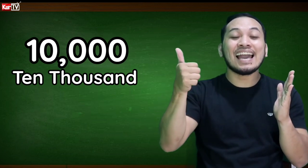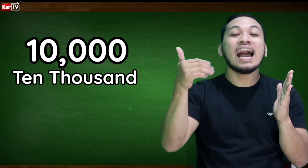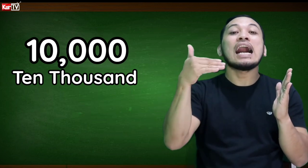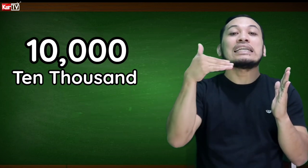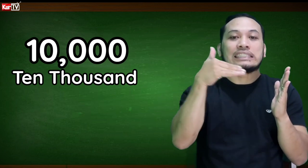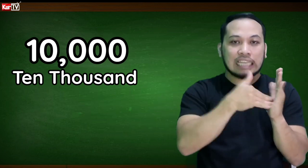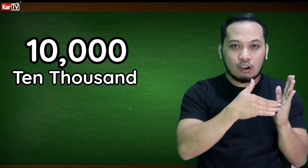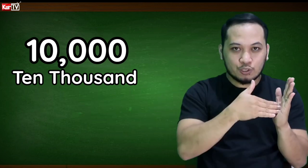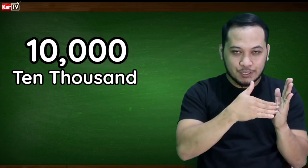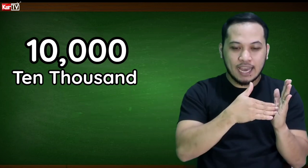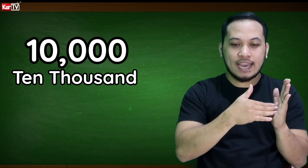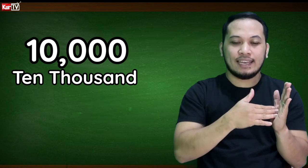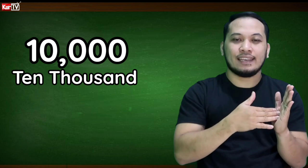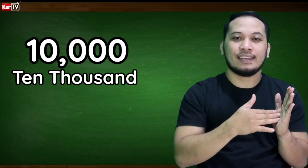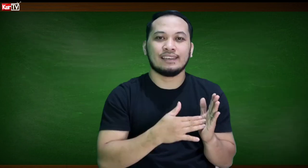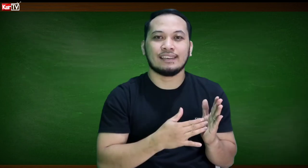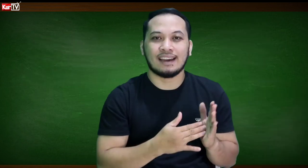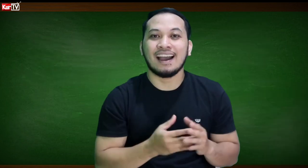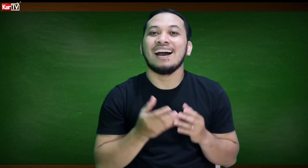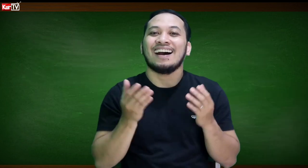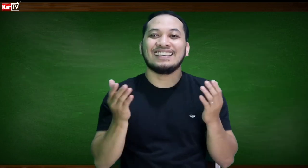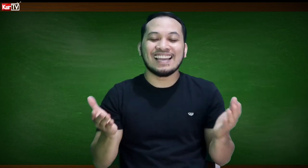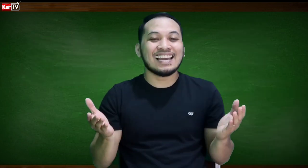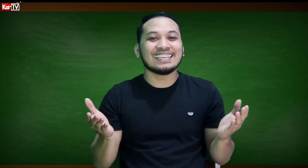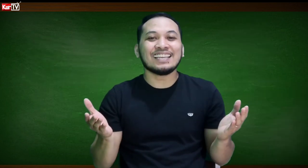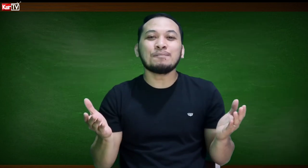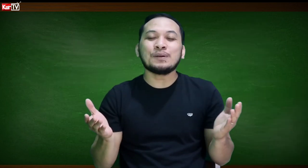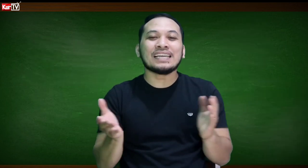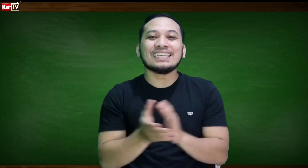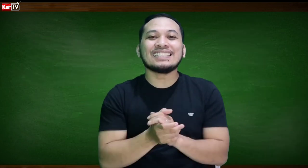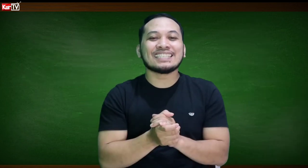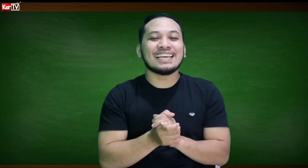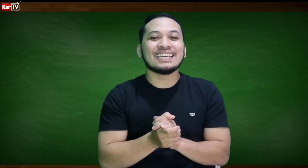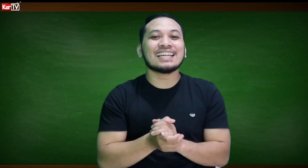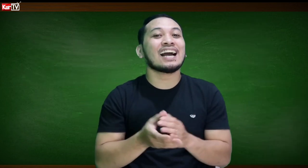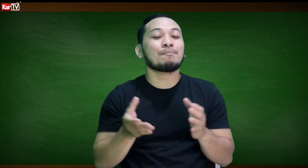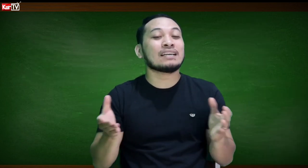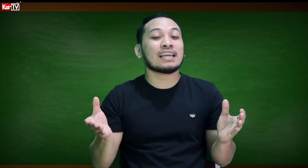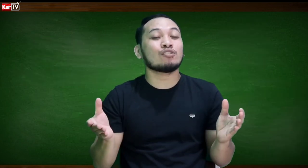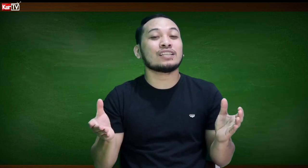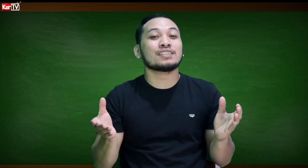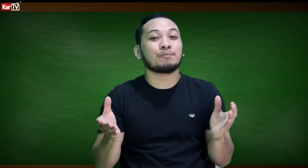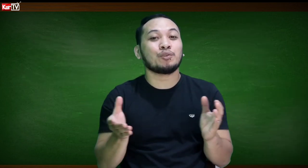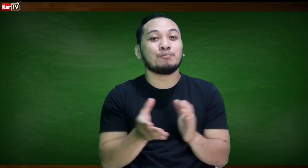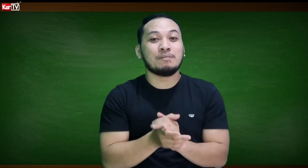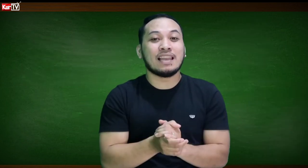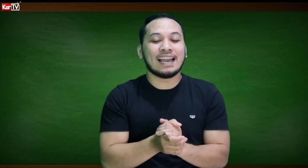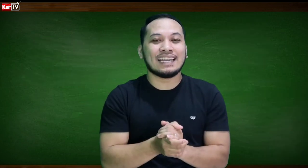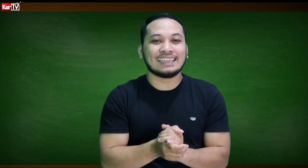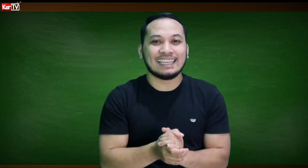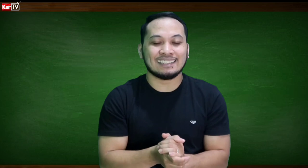,000. Ayan, ganyan po natin iseselyas ha, kapag thousands na po yung bibilangin natin.